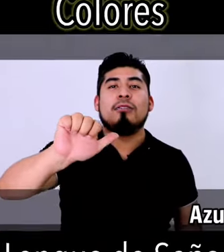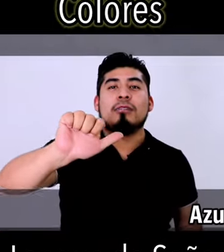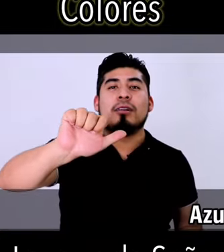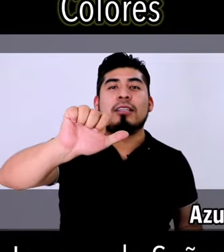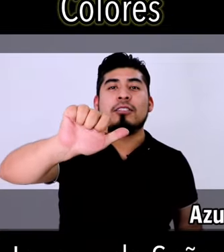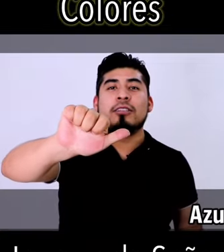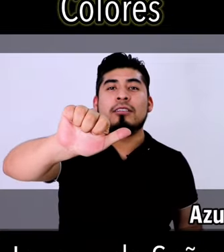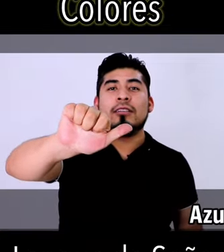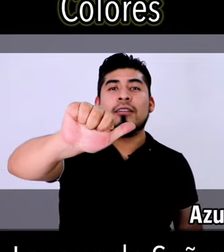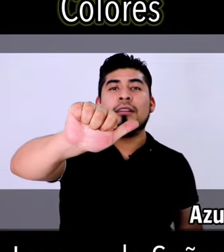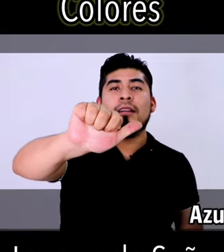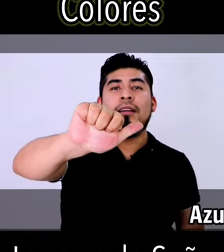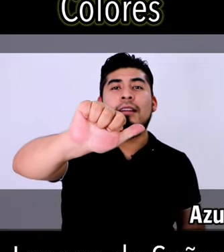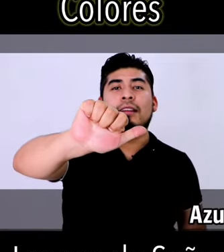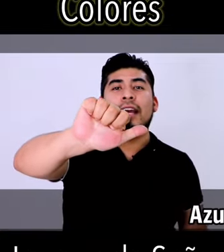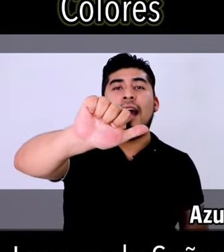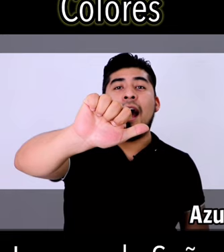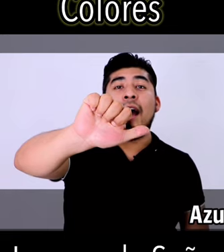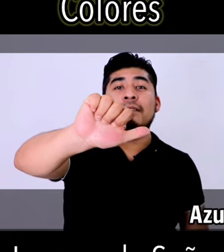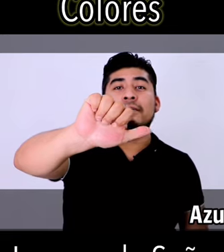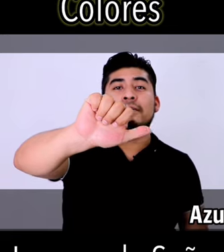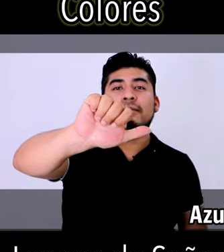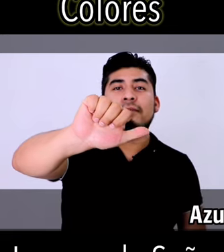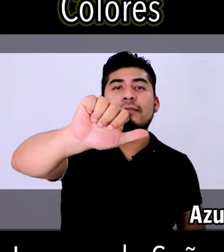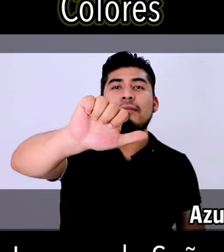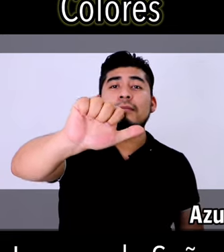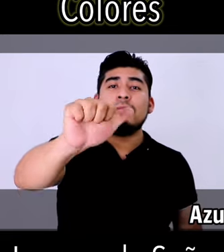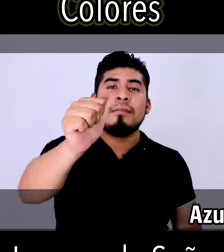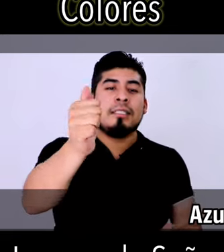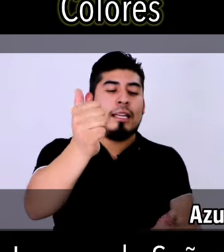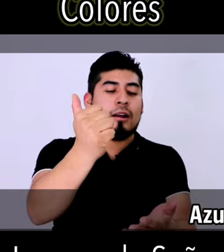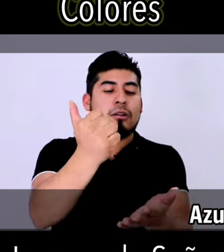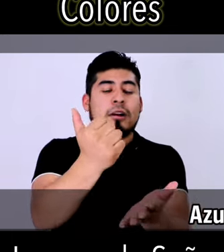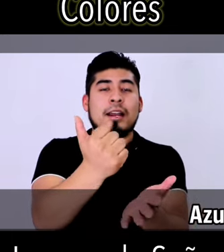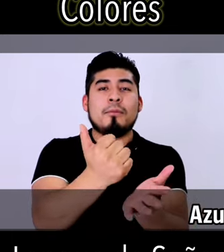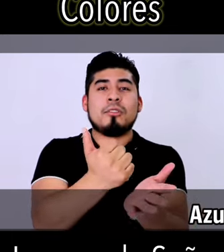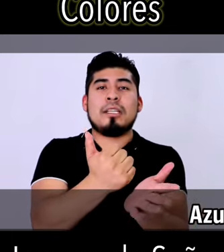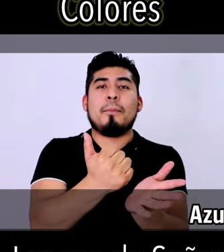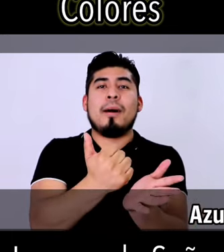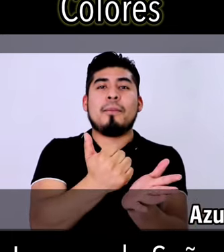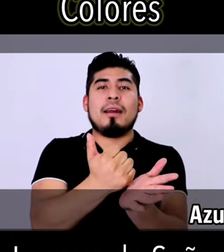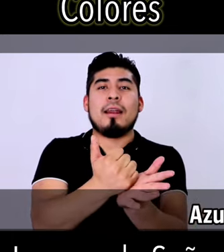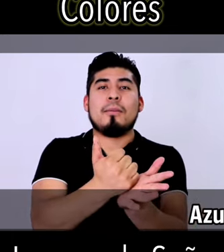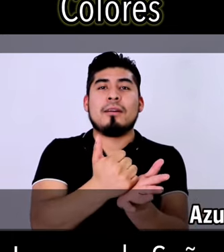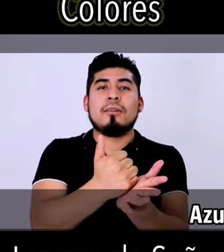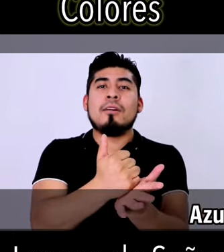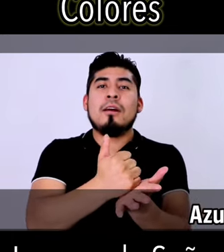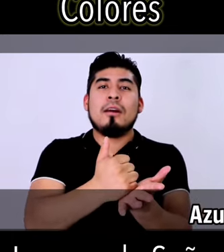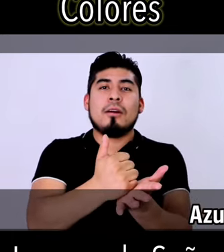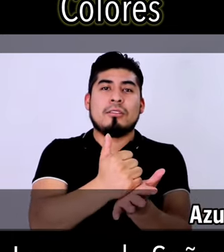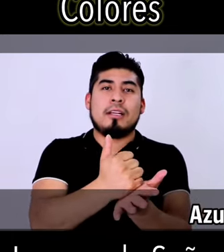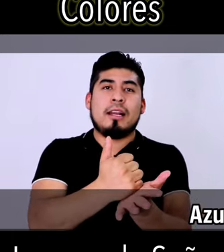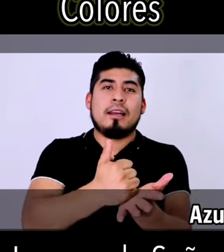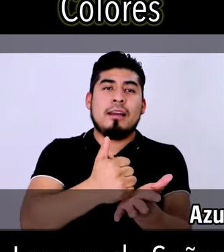configuración de A y la colocaremos en la palma de la mano contraria